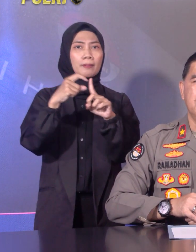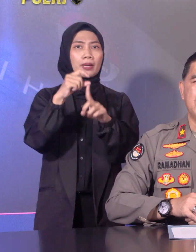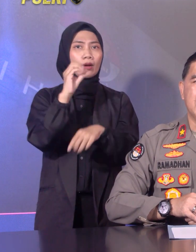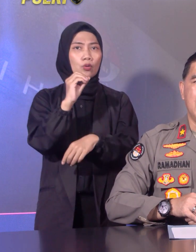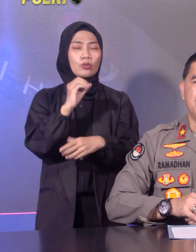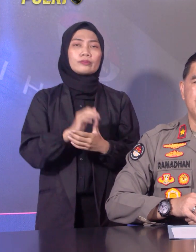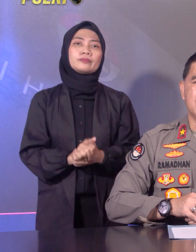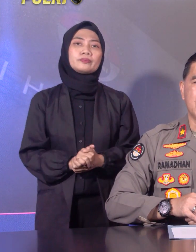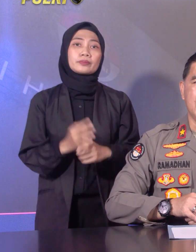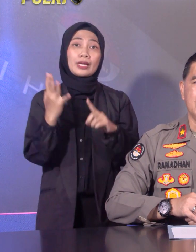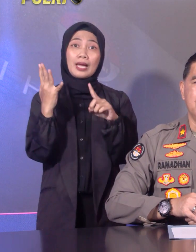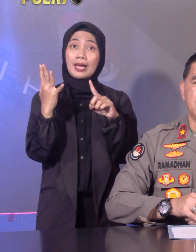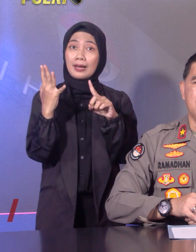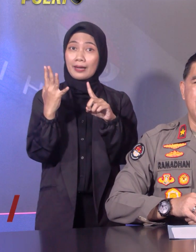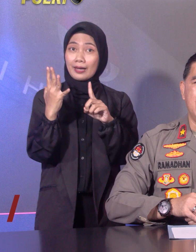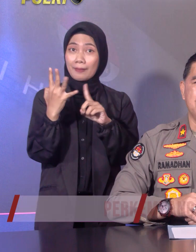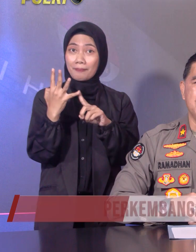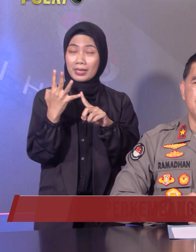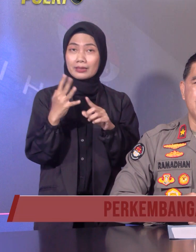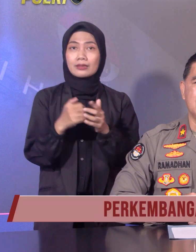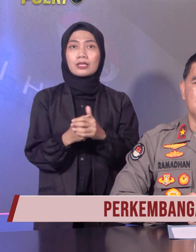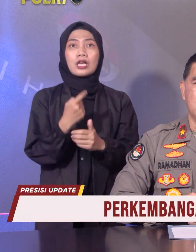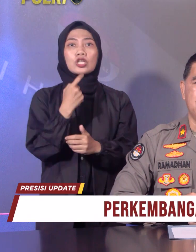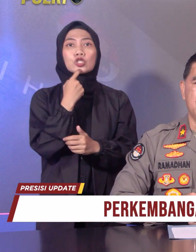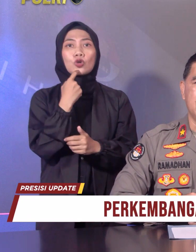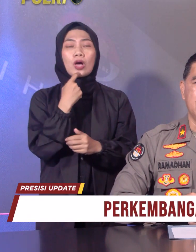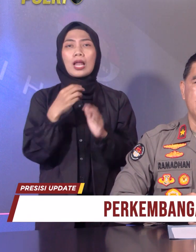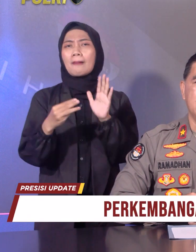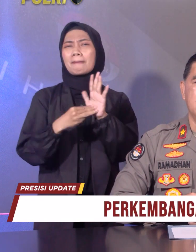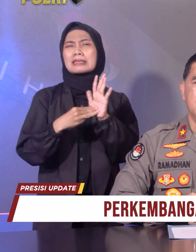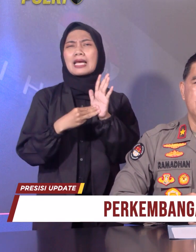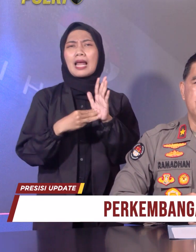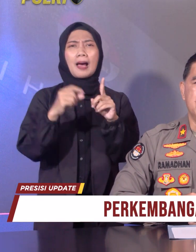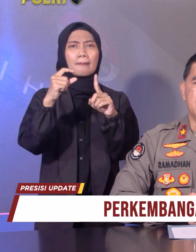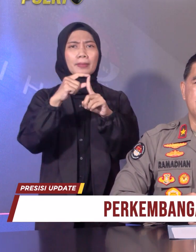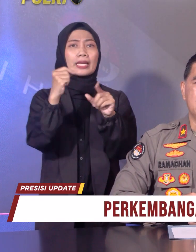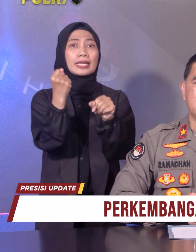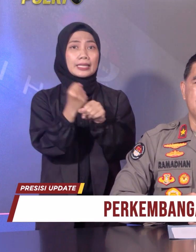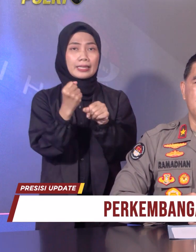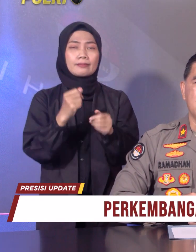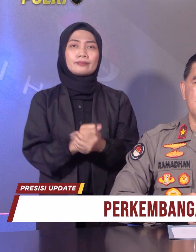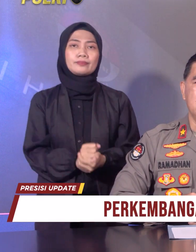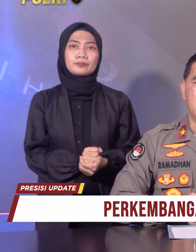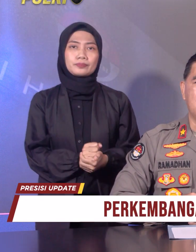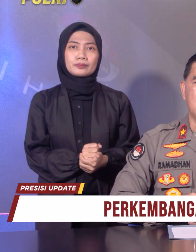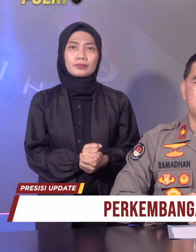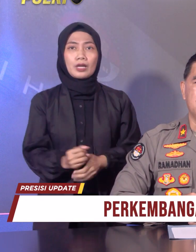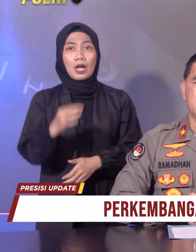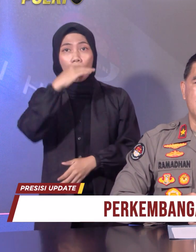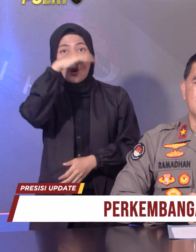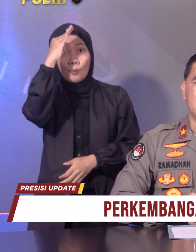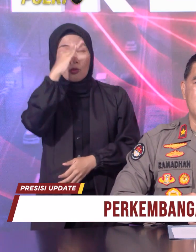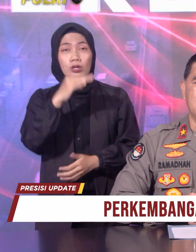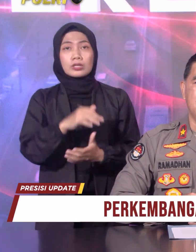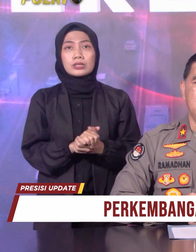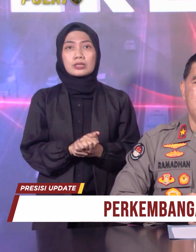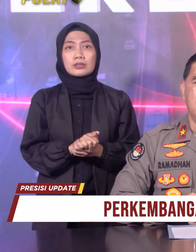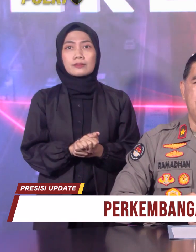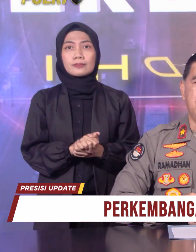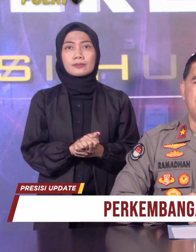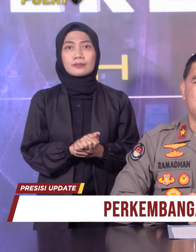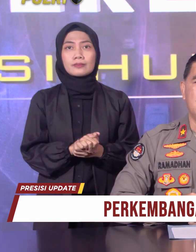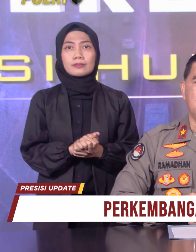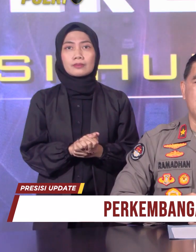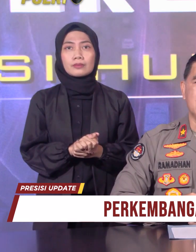Empat update terkait perkembangan penyidikan sodara PG. Penyidik Baris Kempolri melakukan pemeriksaan terhadap